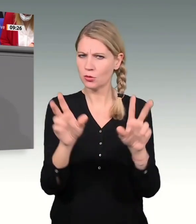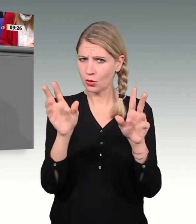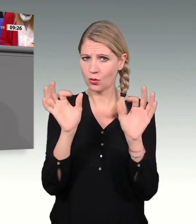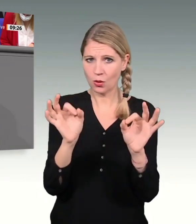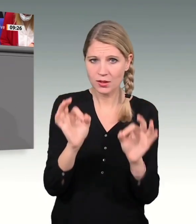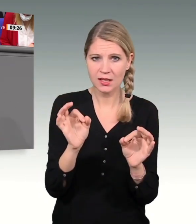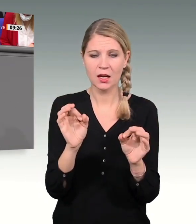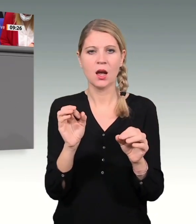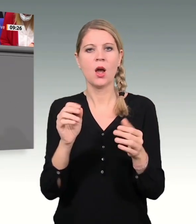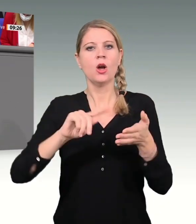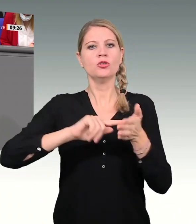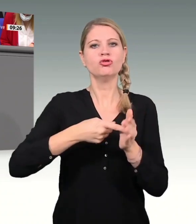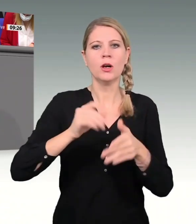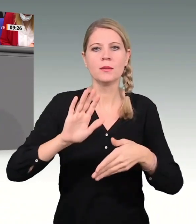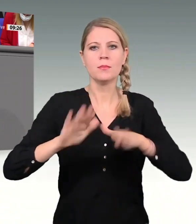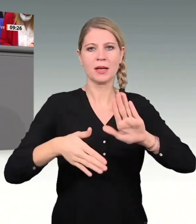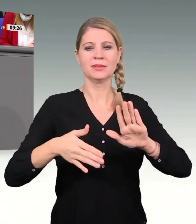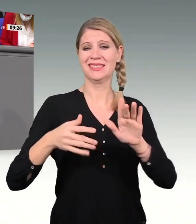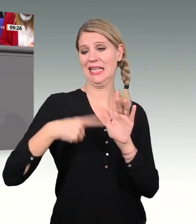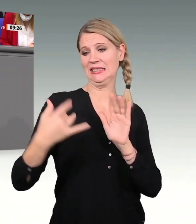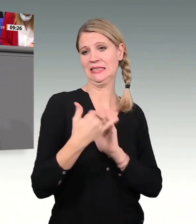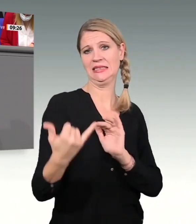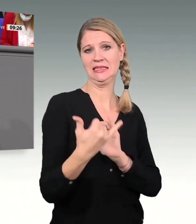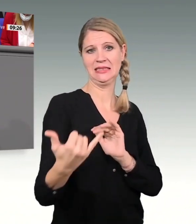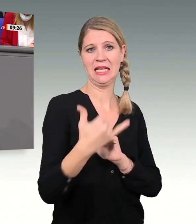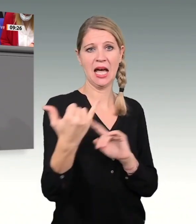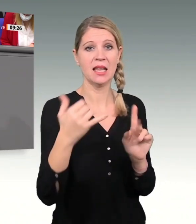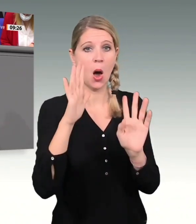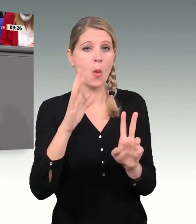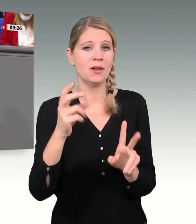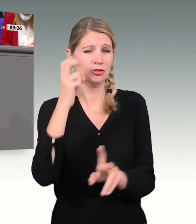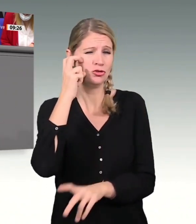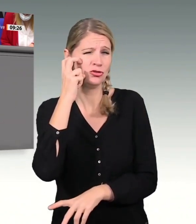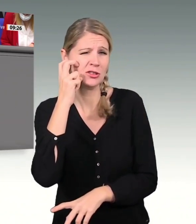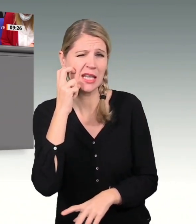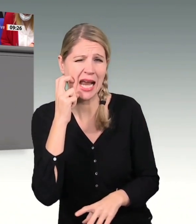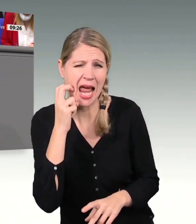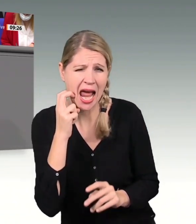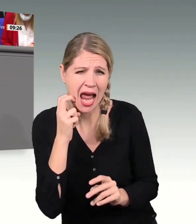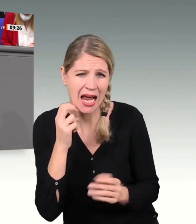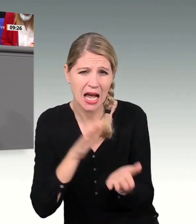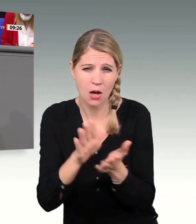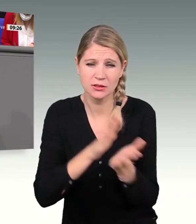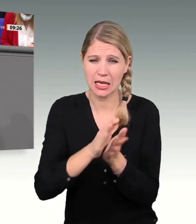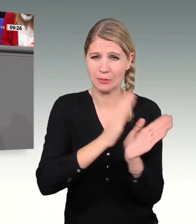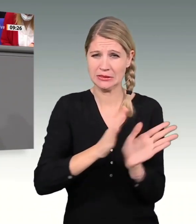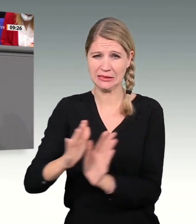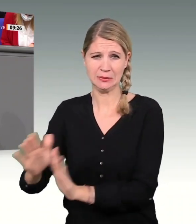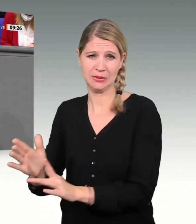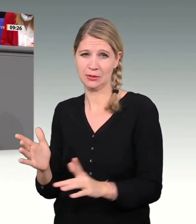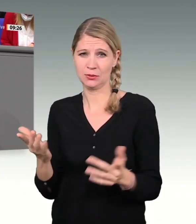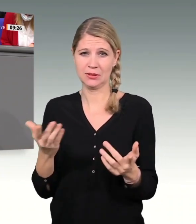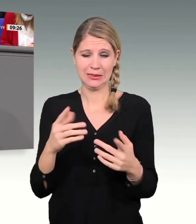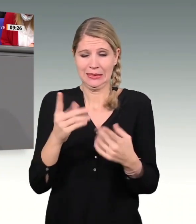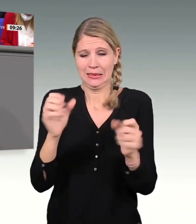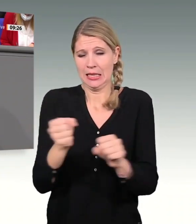Ausgabendisziplin, Hase, die Sie gerade gefordert haben, nicht einzuhalten. Helge Braun sagt also ebenfalls, dass es einer strategischen